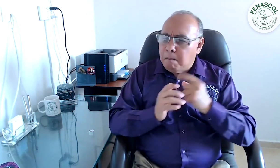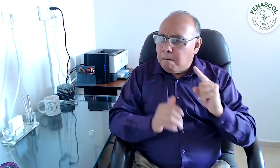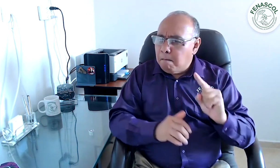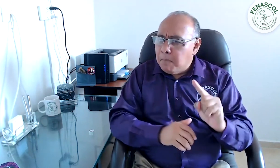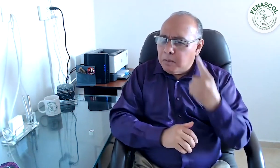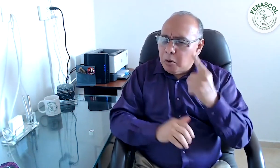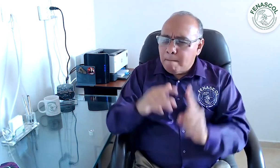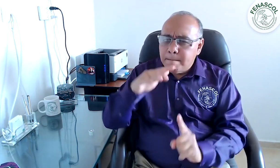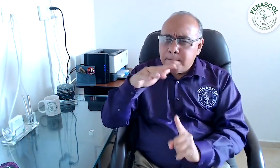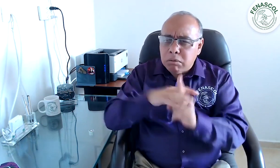Nacional.